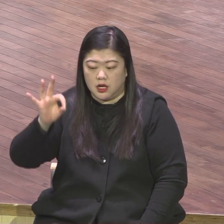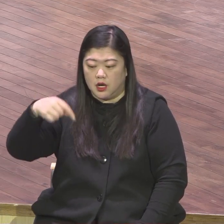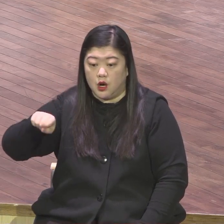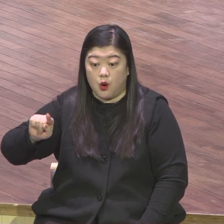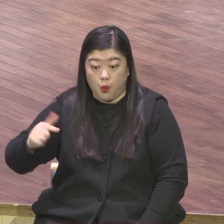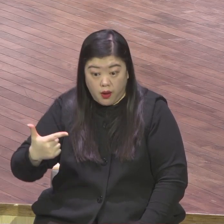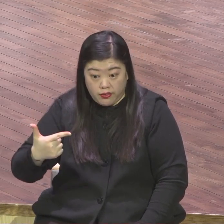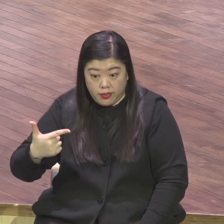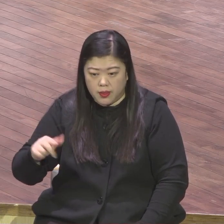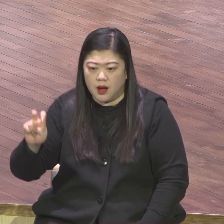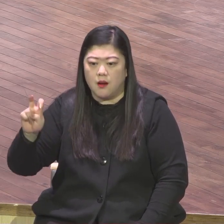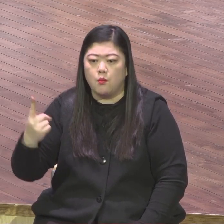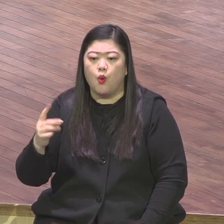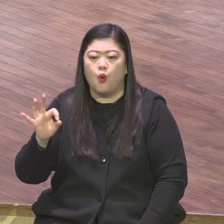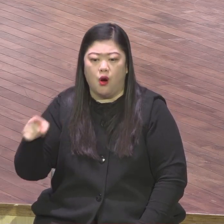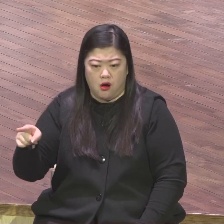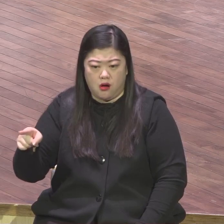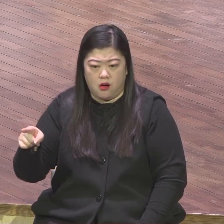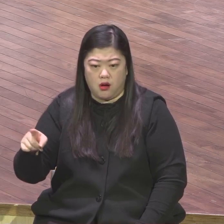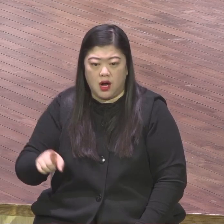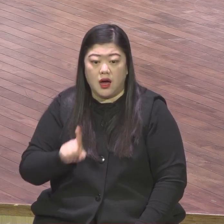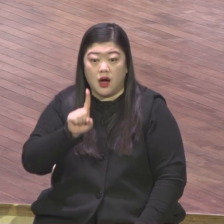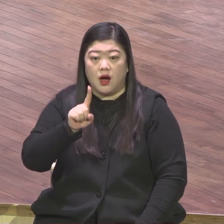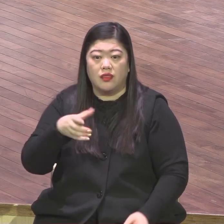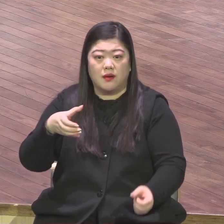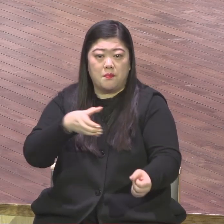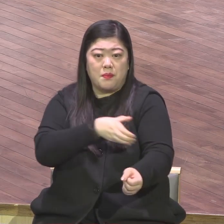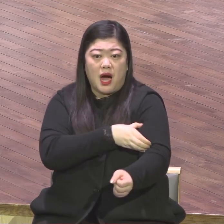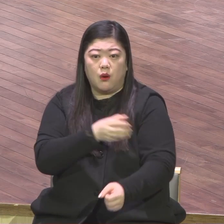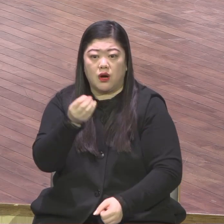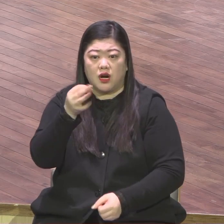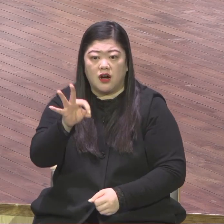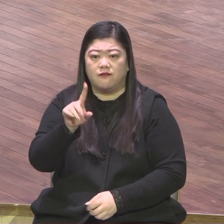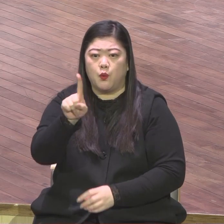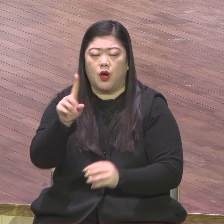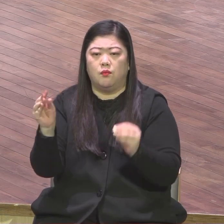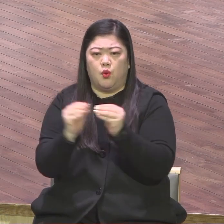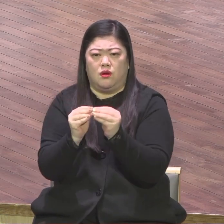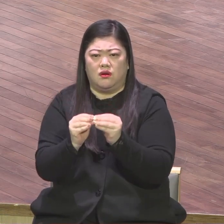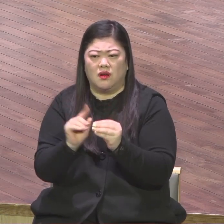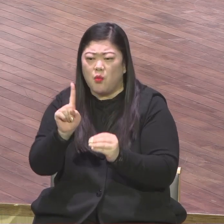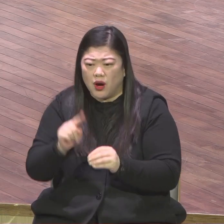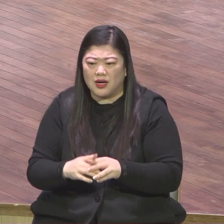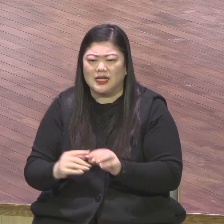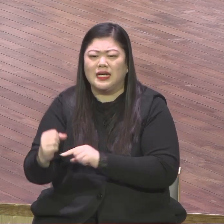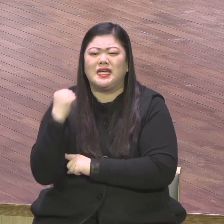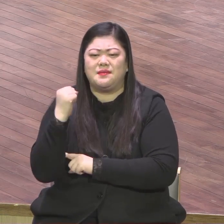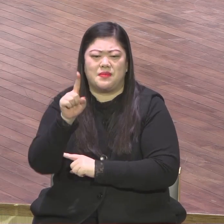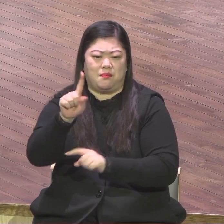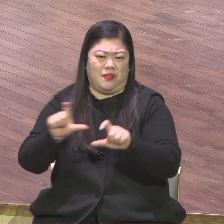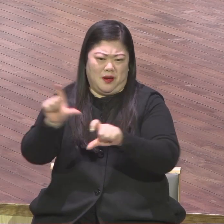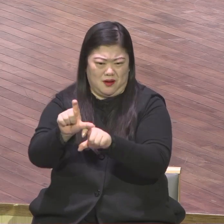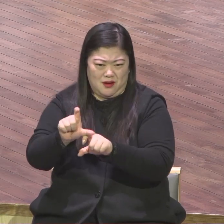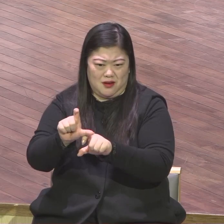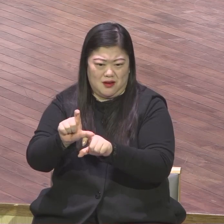한 번 더의 힘 이런 책이 있는데 이 책은요 결혼 후에 결혼 후에